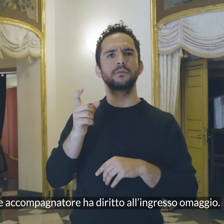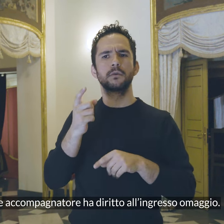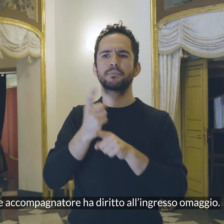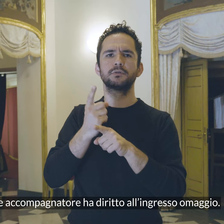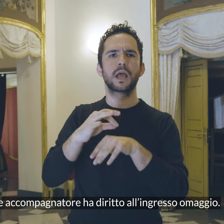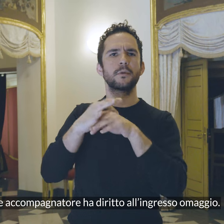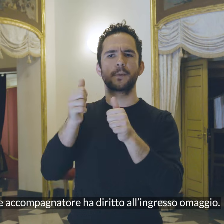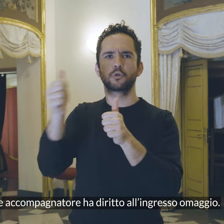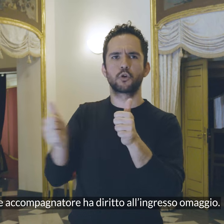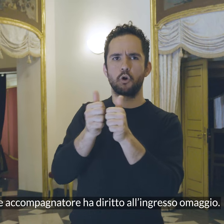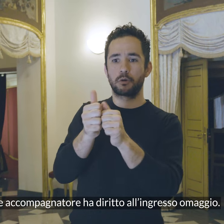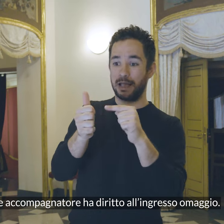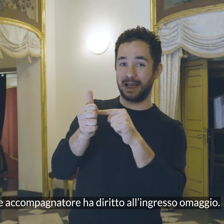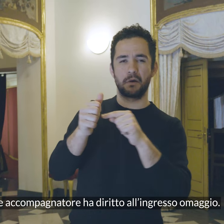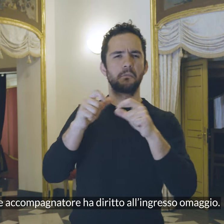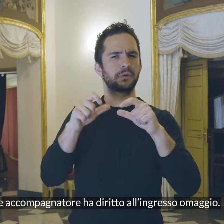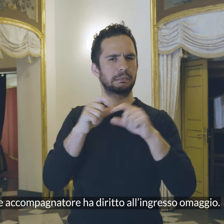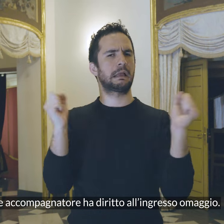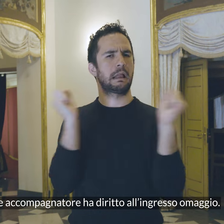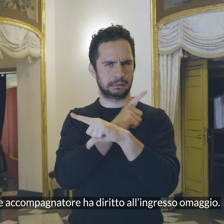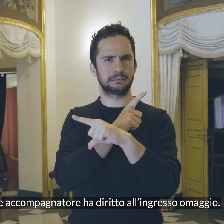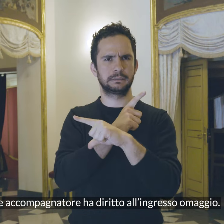accompagnatore ha diritto all'ingresso omaggio